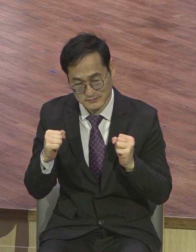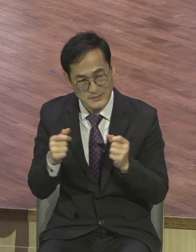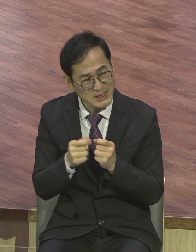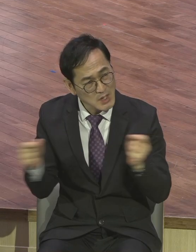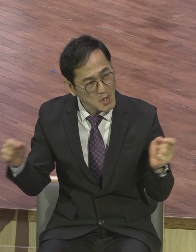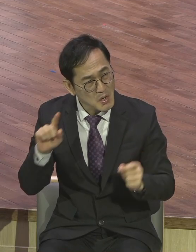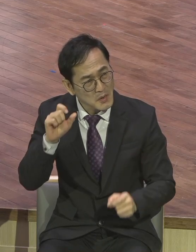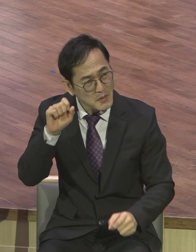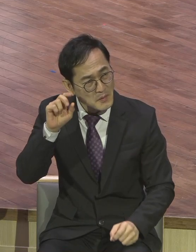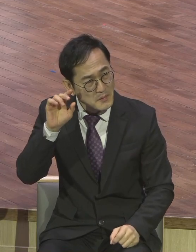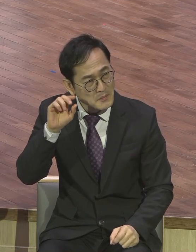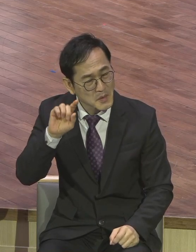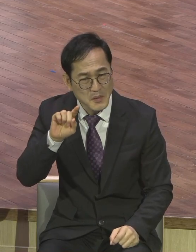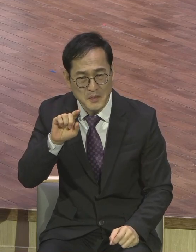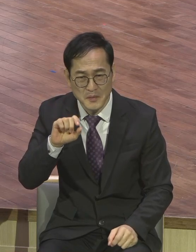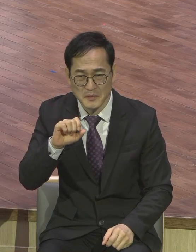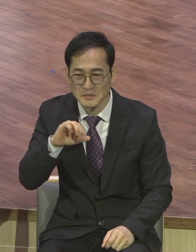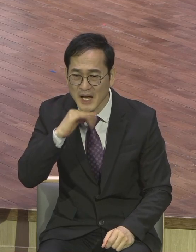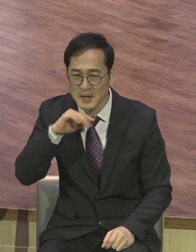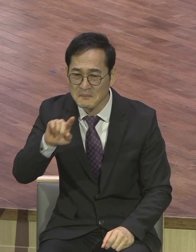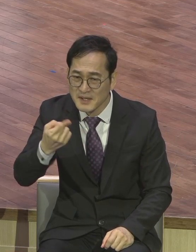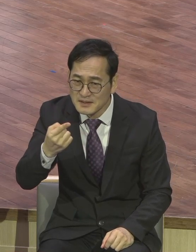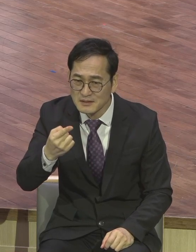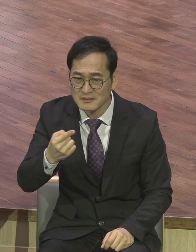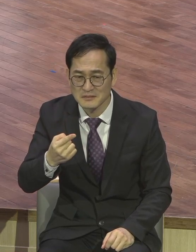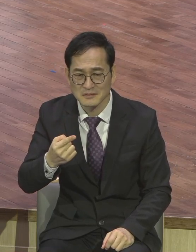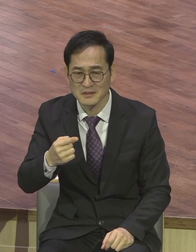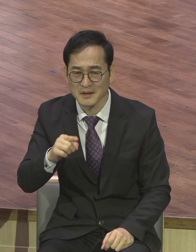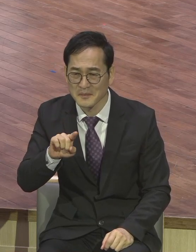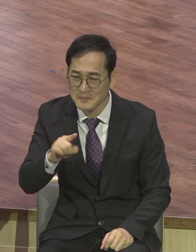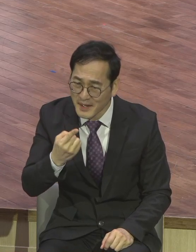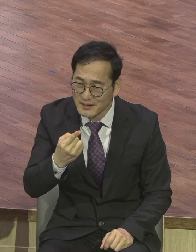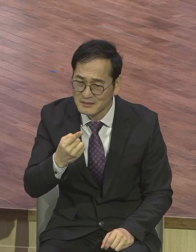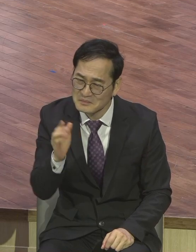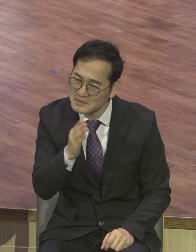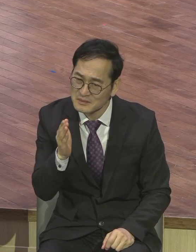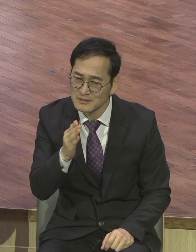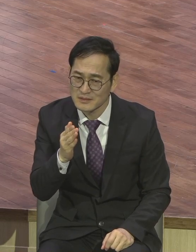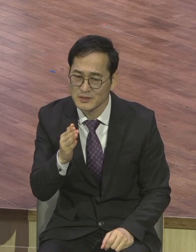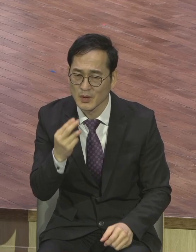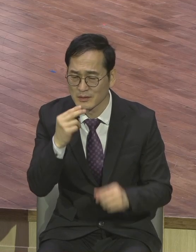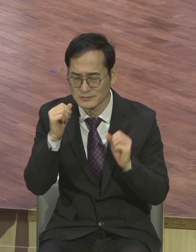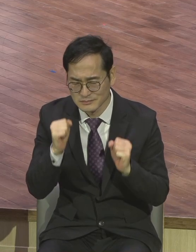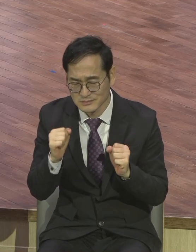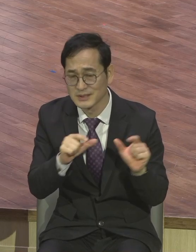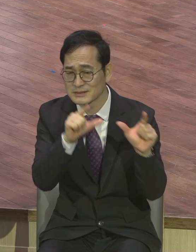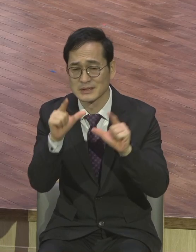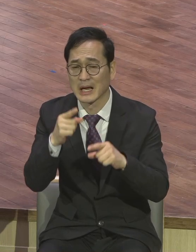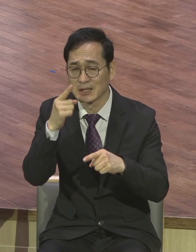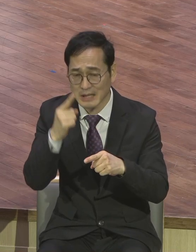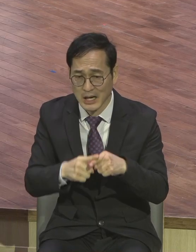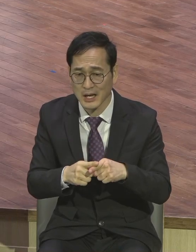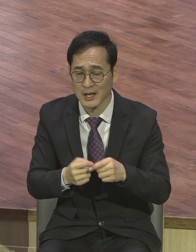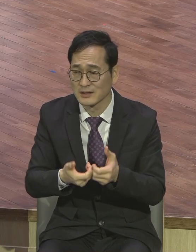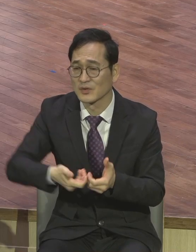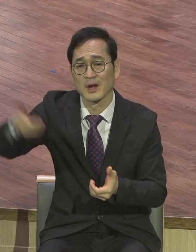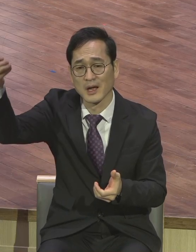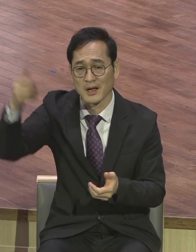땅의 것에 올인할, 집중할 그러한 새로운 인생이 아니 이 세상